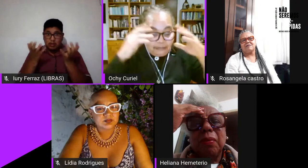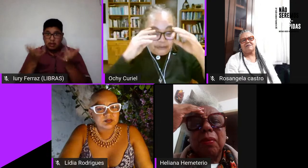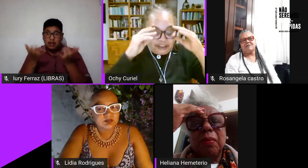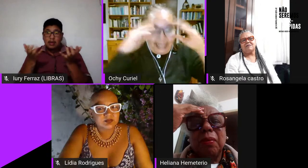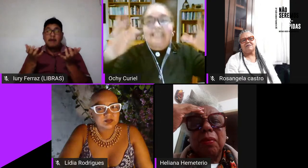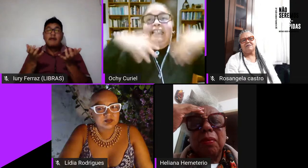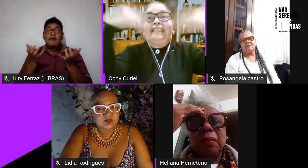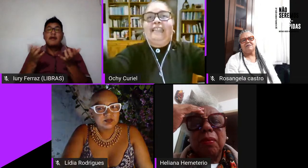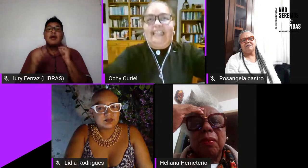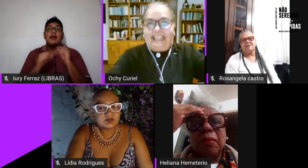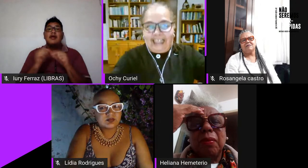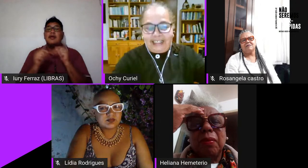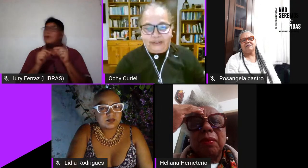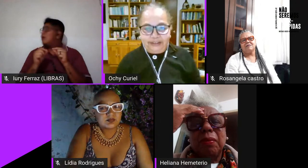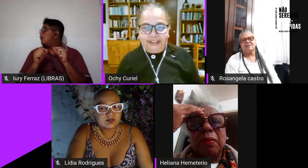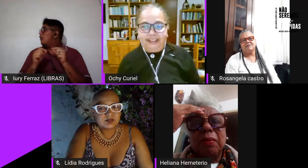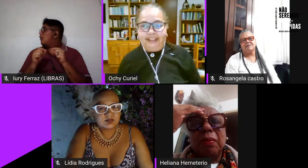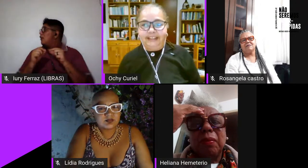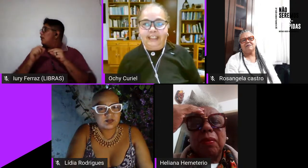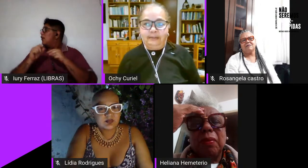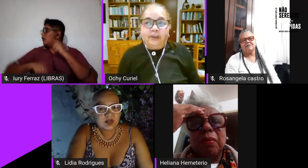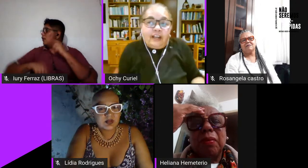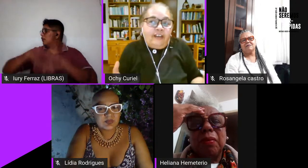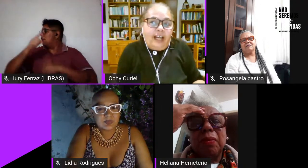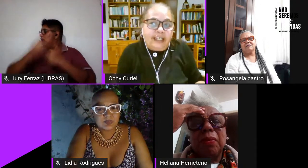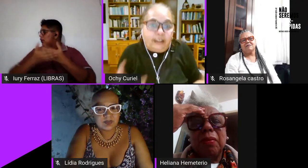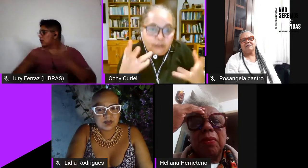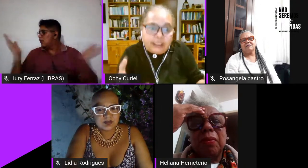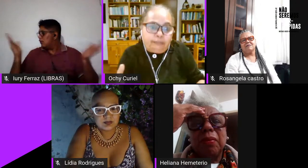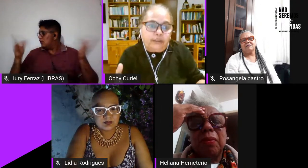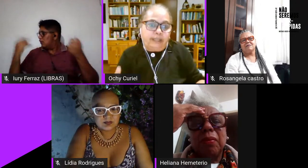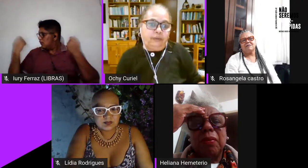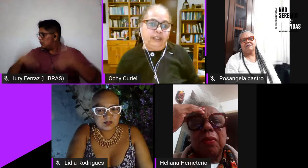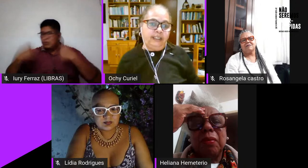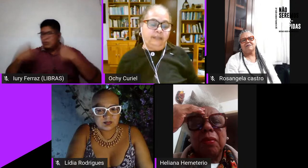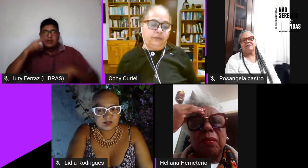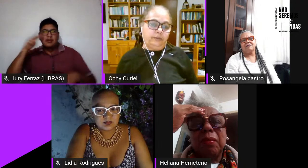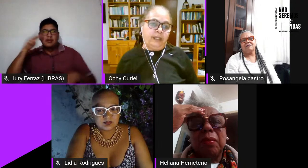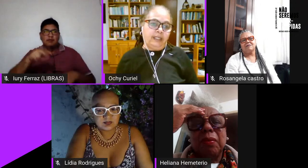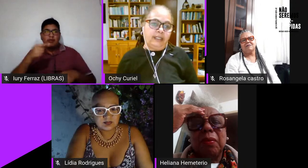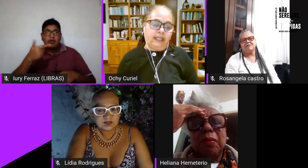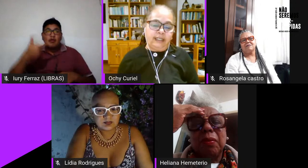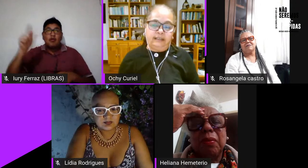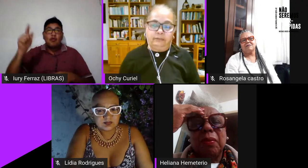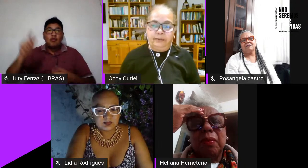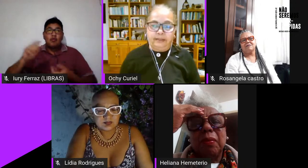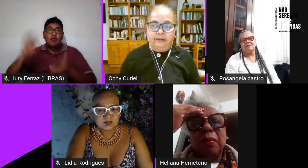digamos trascender a isso temos que falar de outra aposta política muito mais radical neste momento